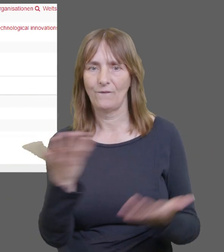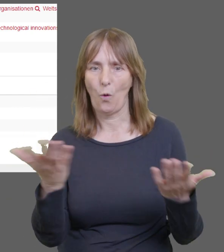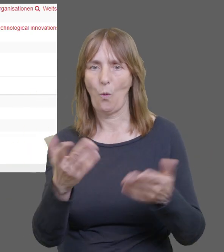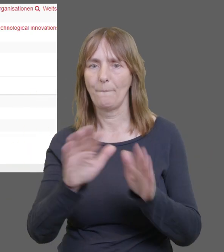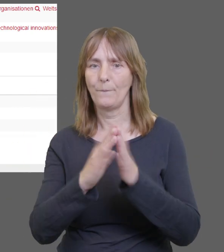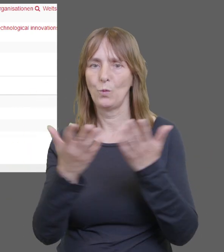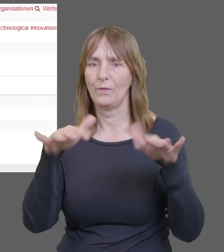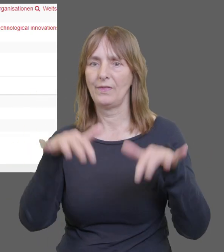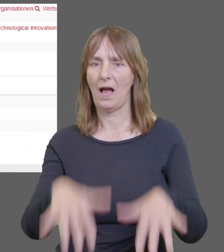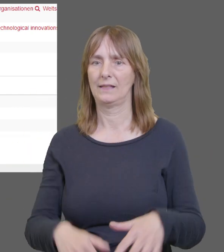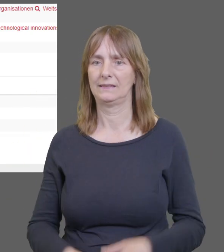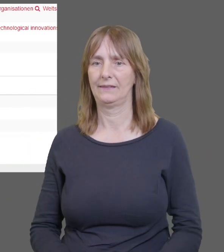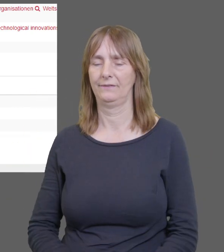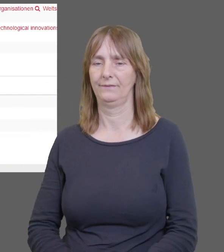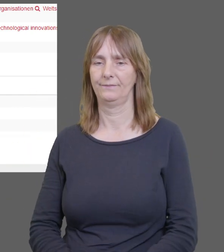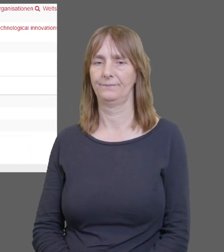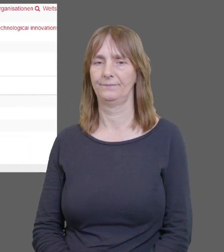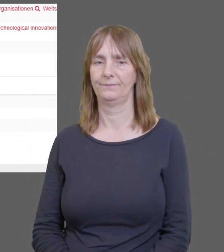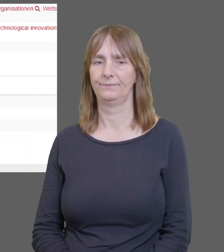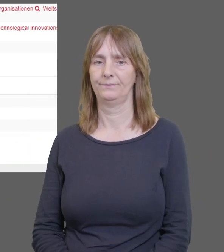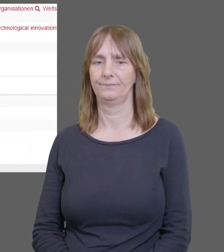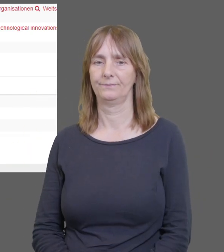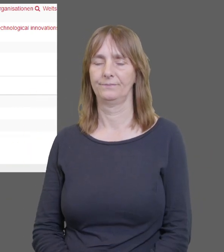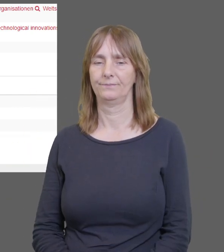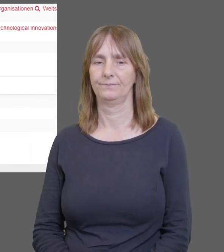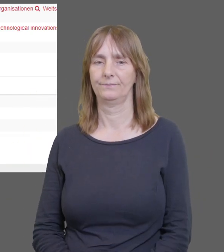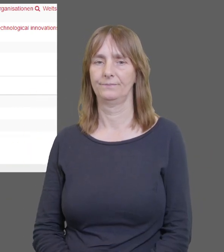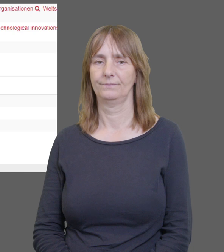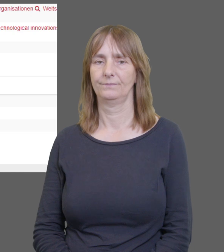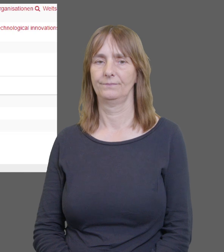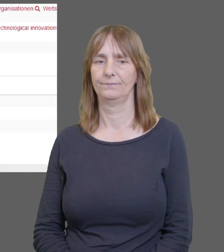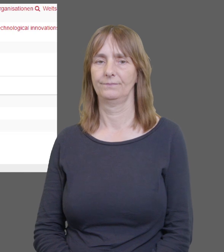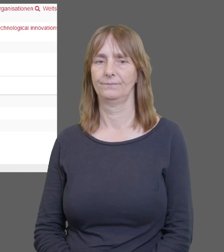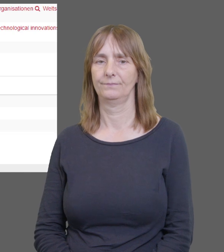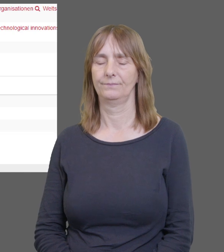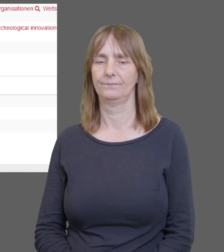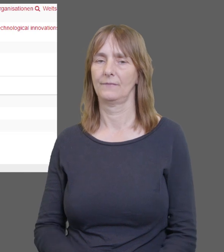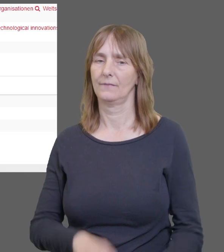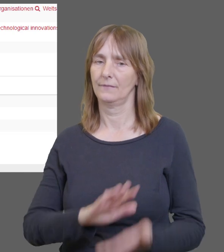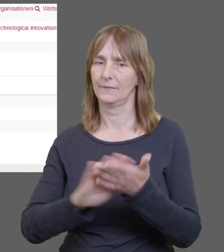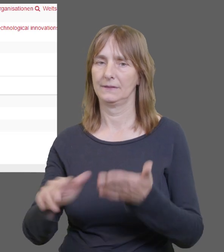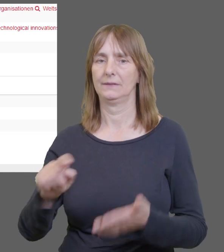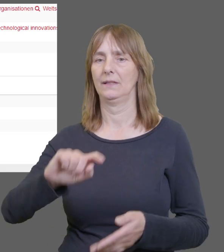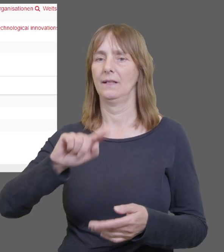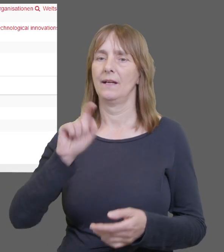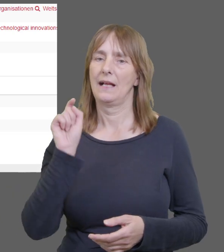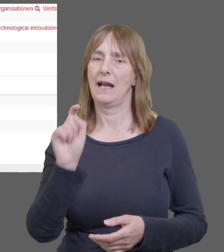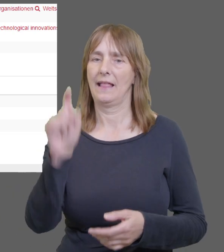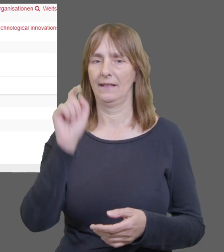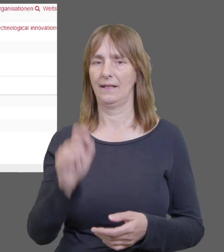verschaffen. Vorsichtig deshalb, weil die Angaben zur Fernleihe an dieser Stelle nicht immer zutreffend sind.